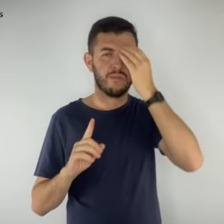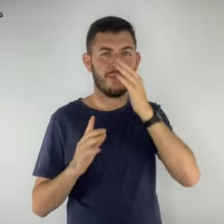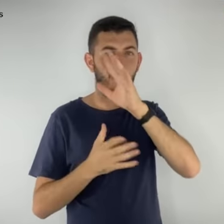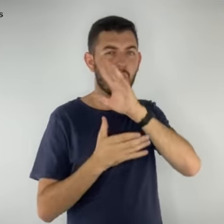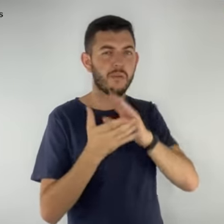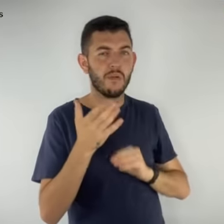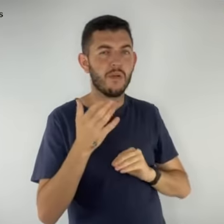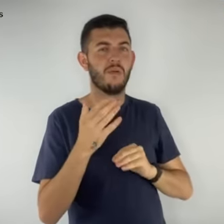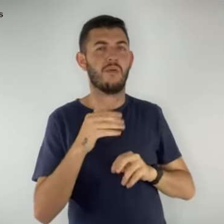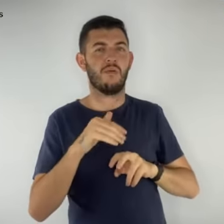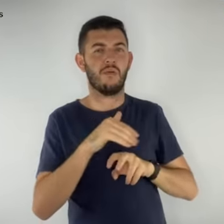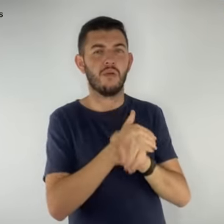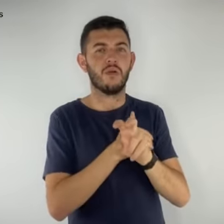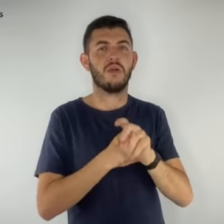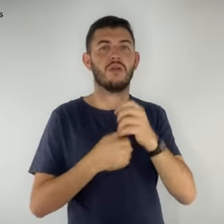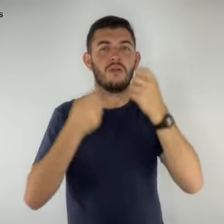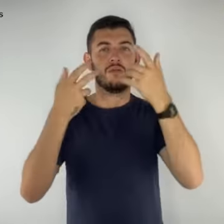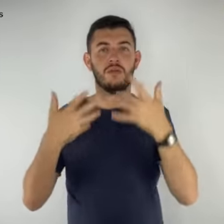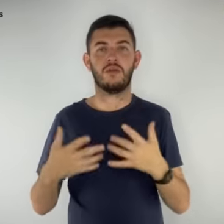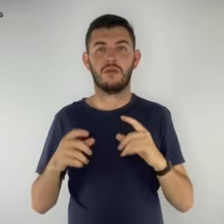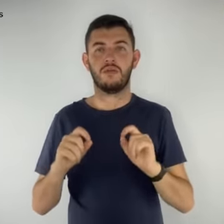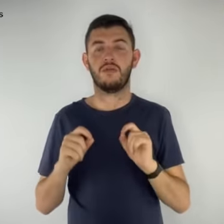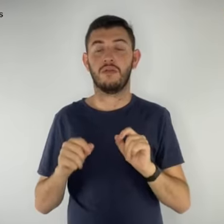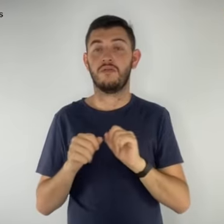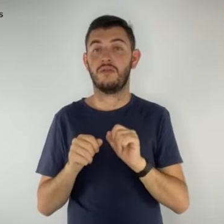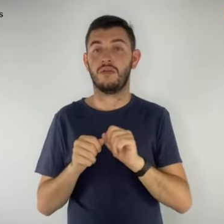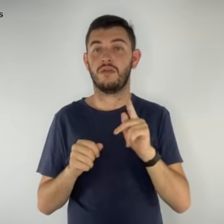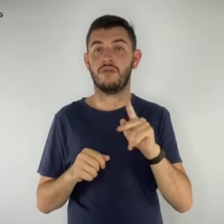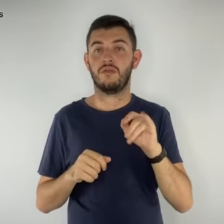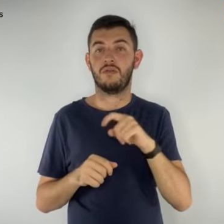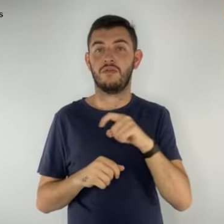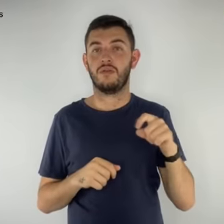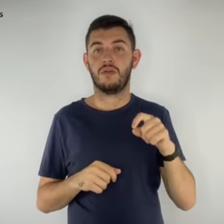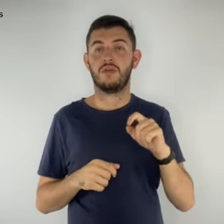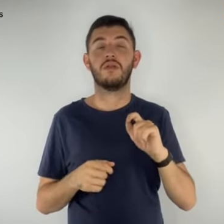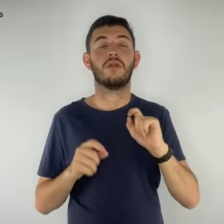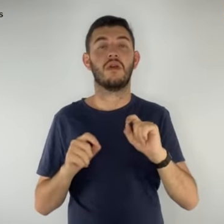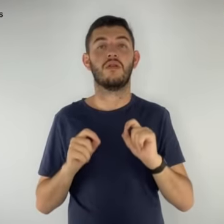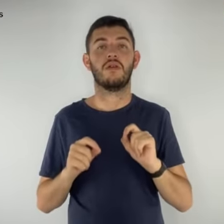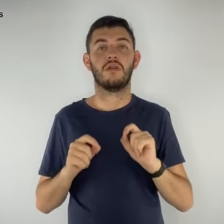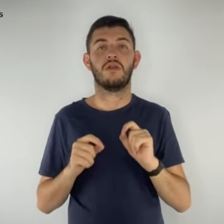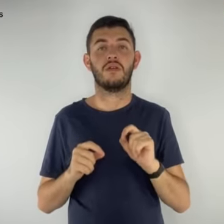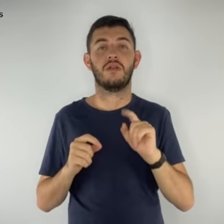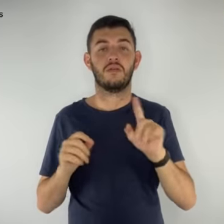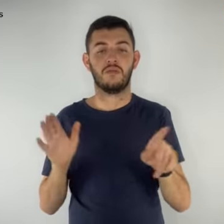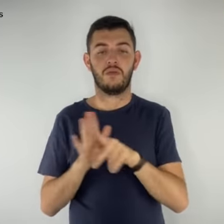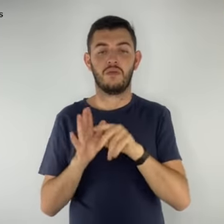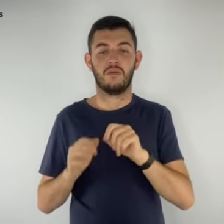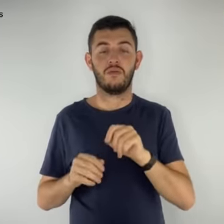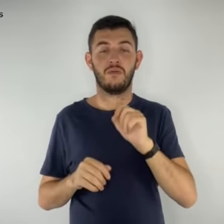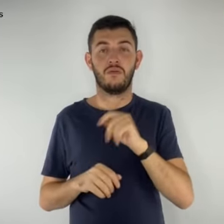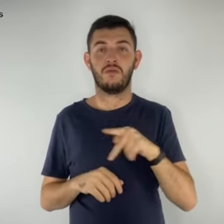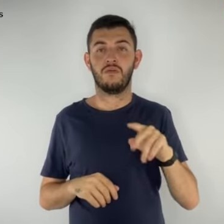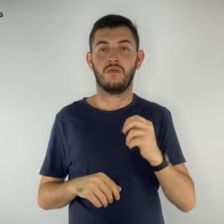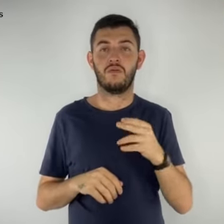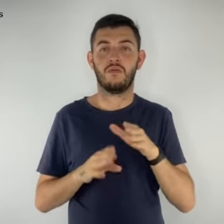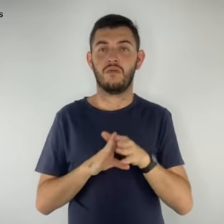fez um PIX por engano para a conta do professor ou orientador educacional, solicitando a